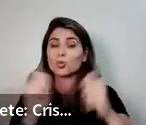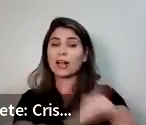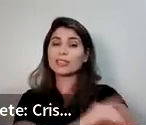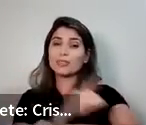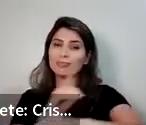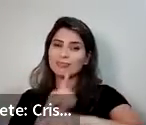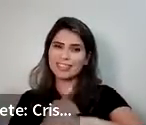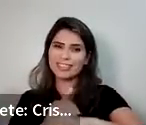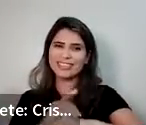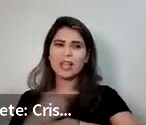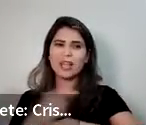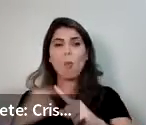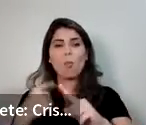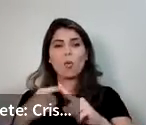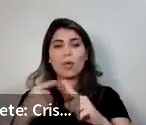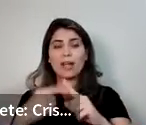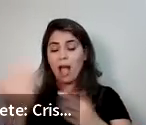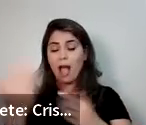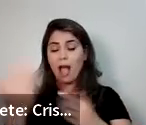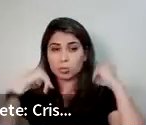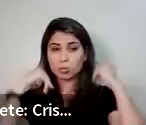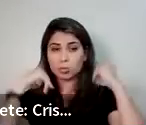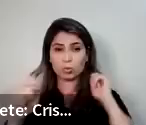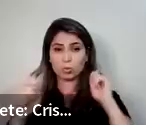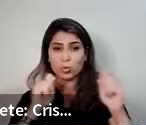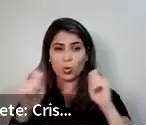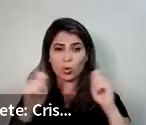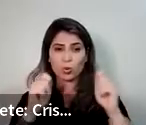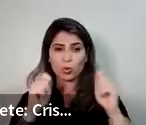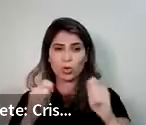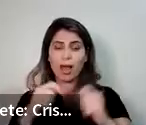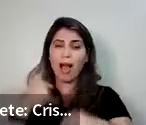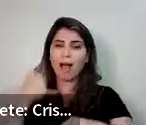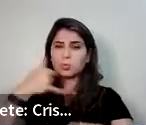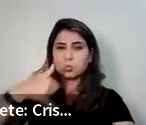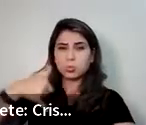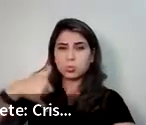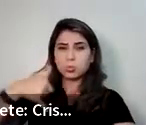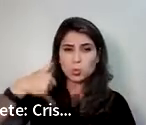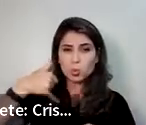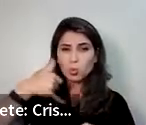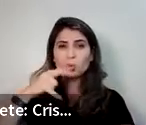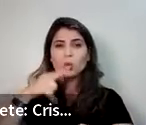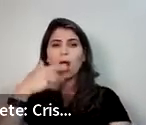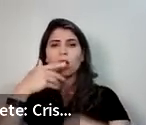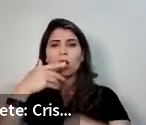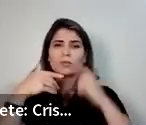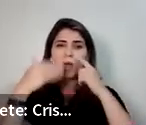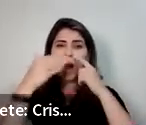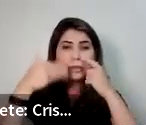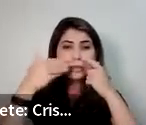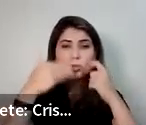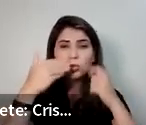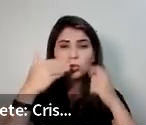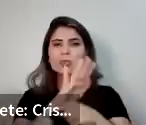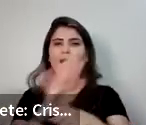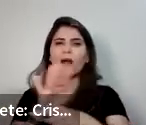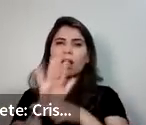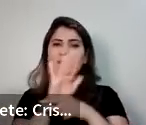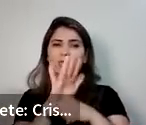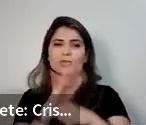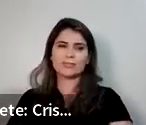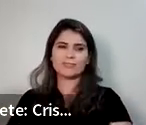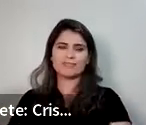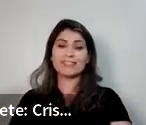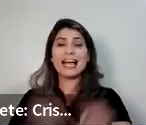então vai agir no metabolismo de anglicose e gordura. Vai ajudar, sim, quem tem diabetes. E o nosso assunto é a